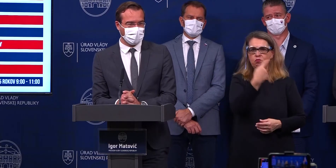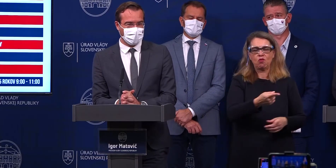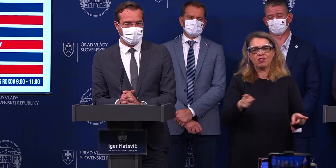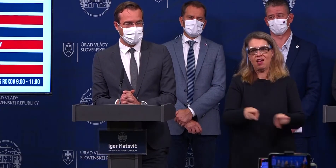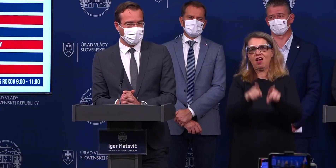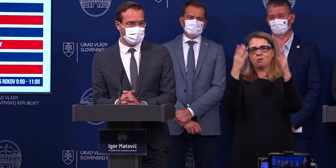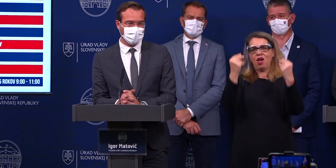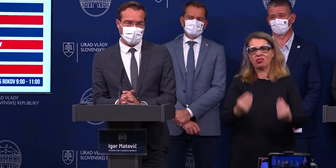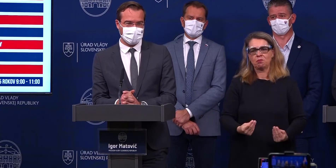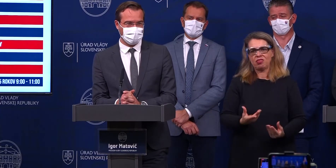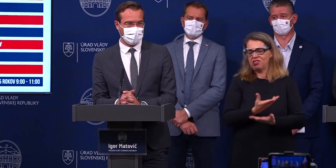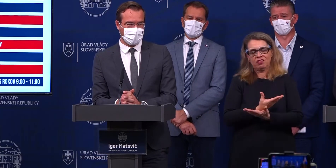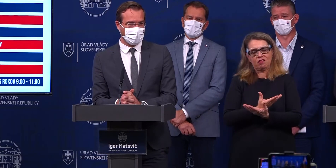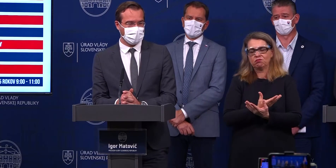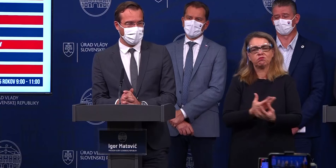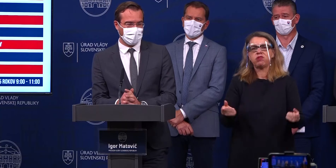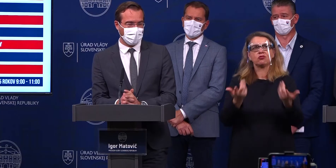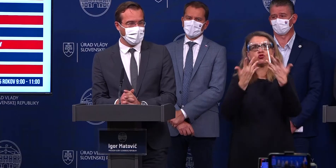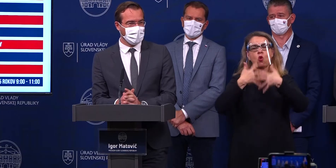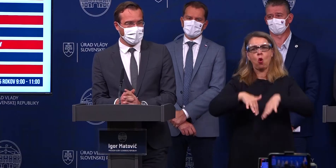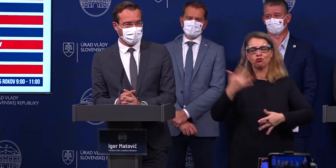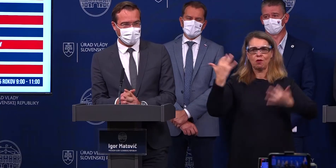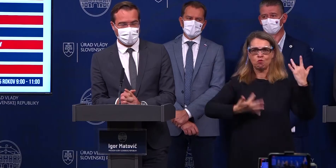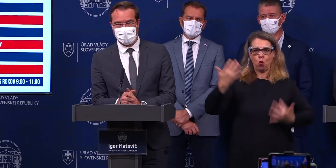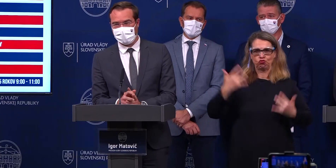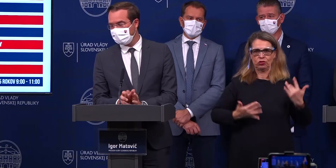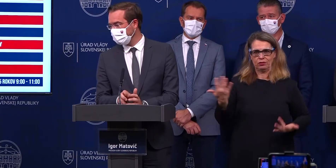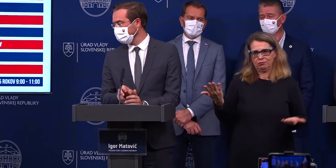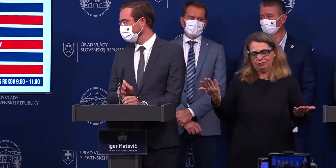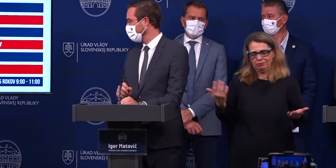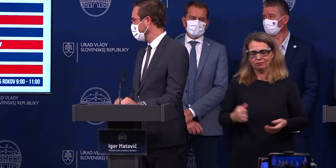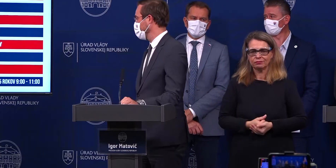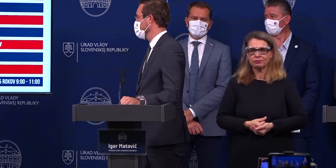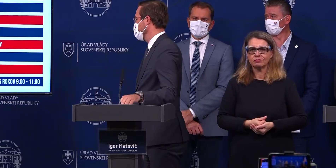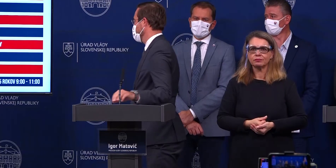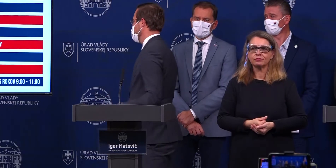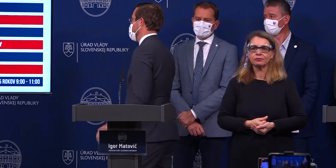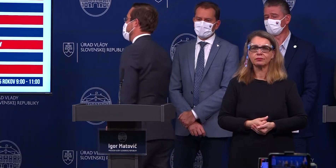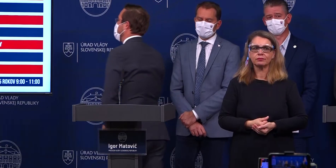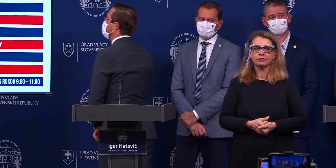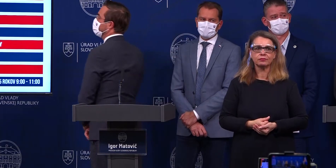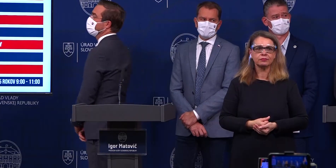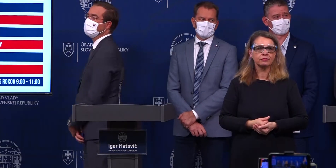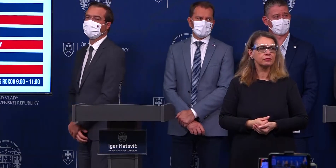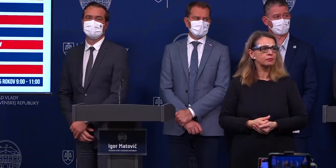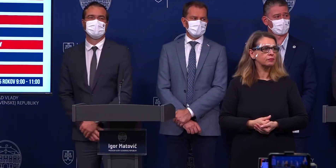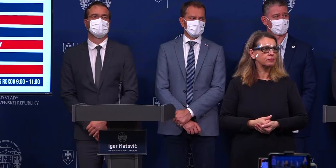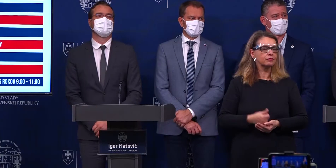kľudne môžem povedať, bez toho, aby som tu nejaké zložité matematické modely musel predvázať. Ďakujeme. Ešte denník N.